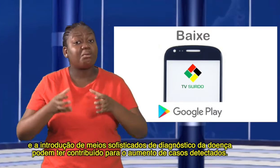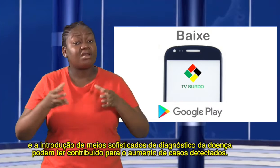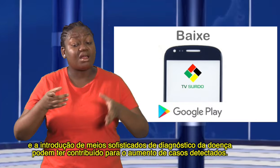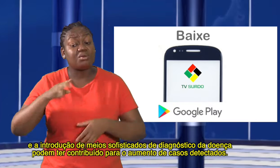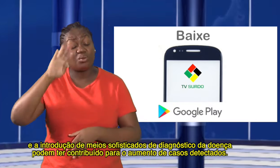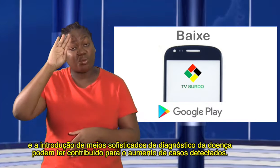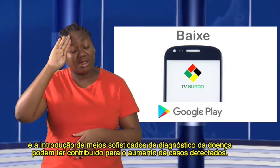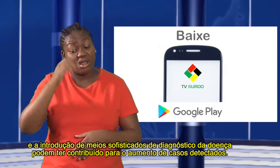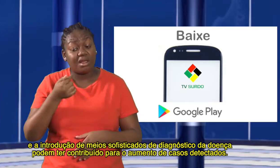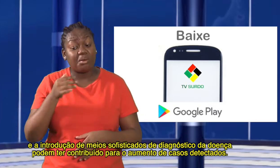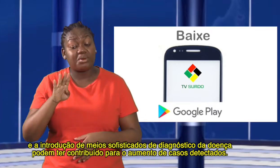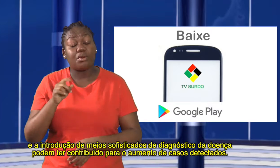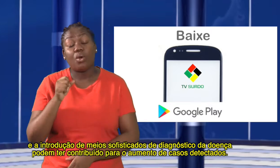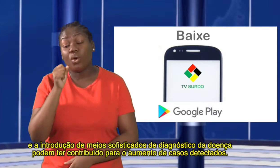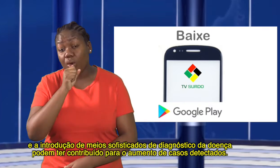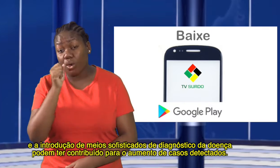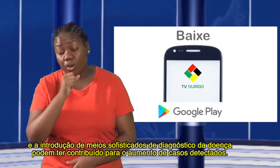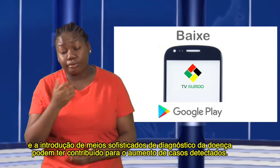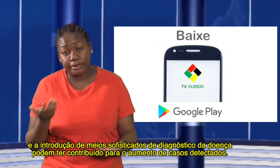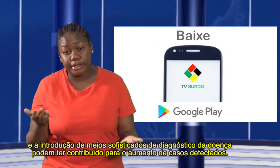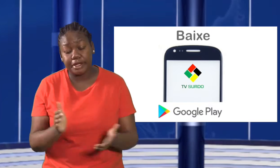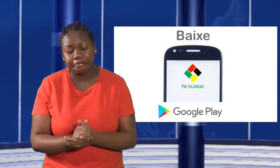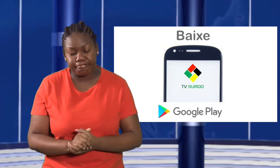podem ter contribuído para o aumento de casos detectados.